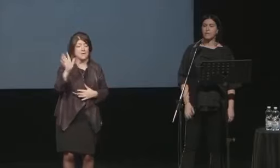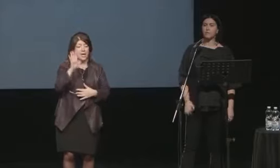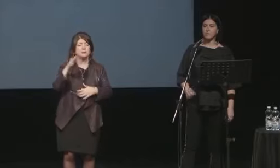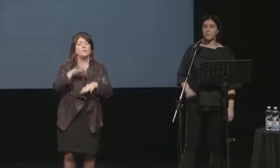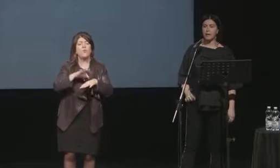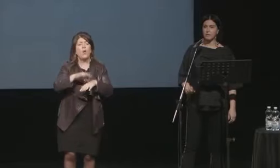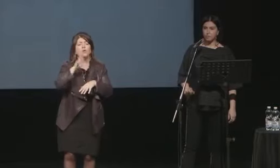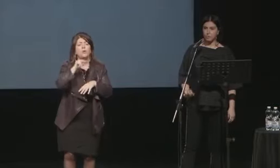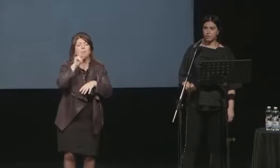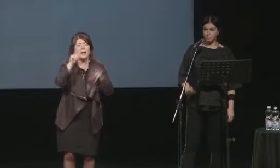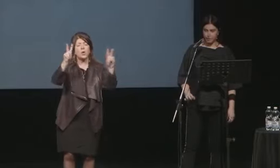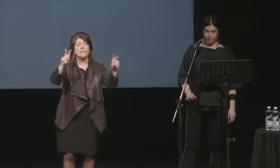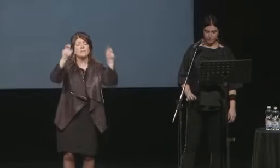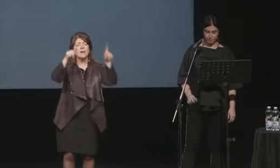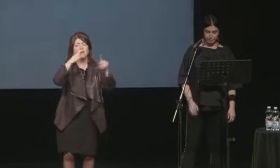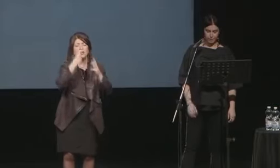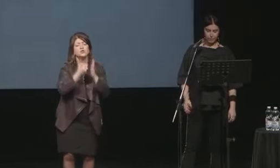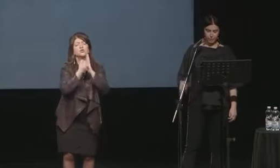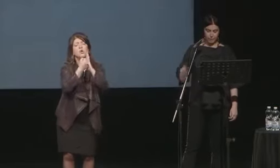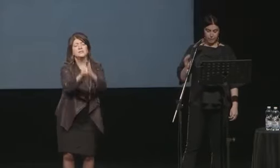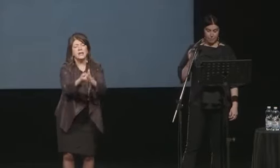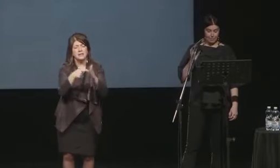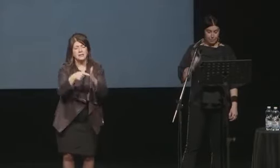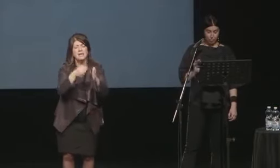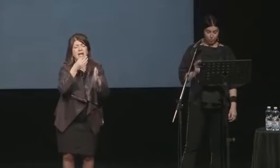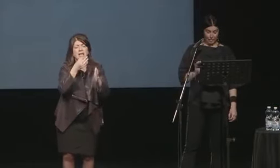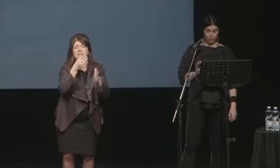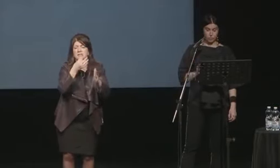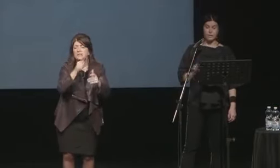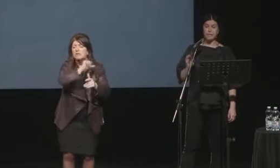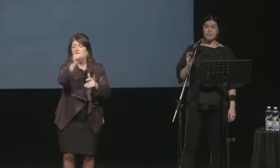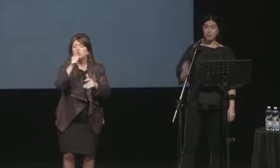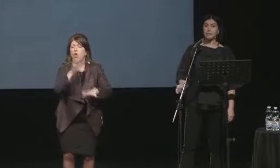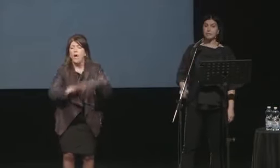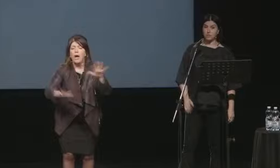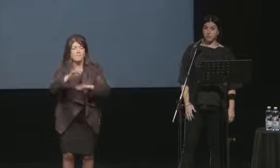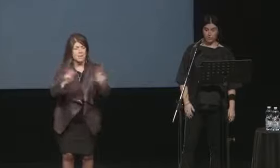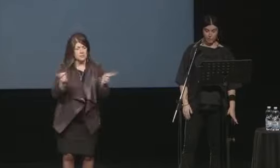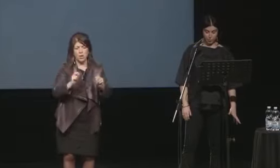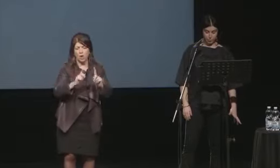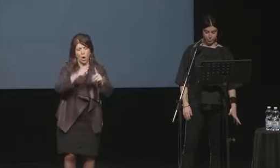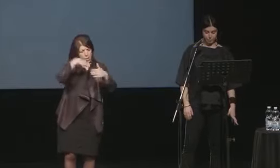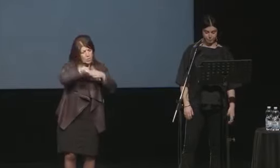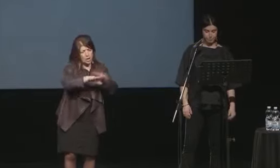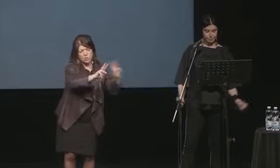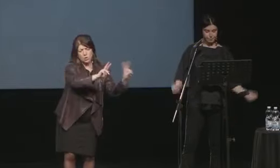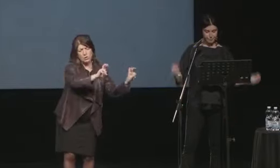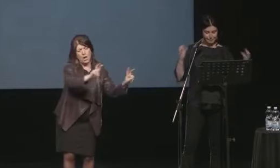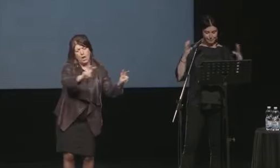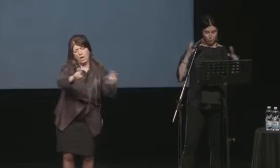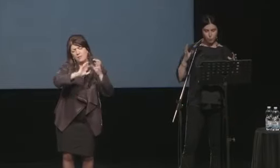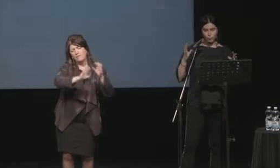sostenibilità non si parla solo di ambiente ma di molto altro e il Salone Internazionale del Libro